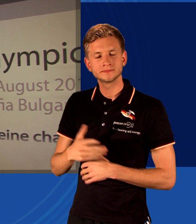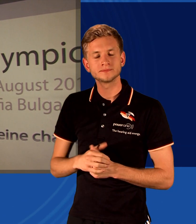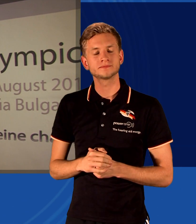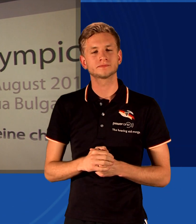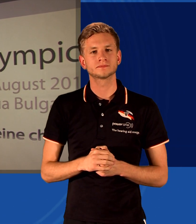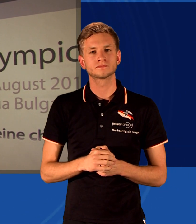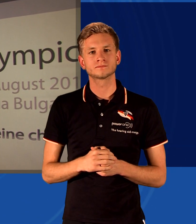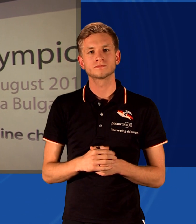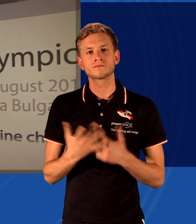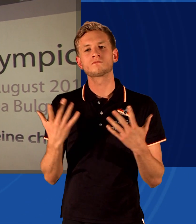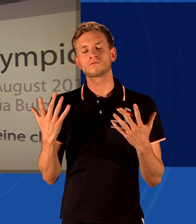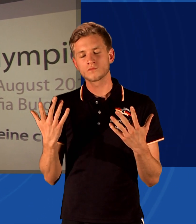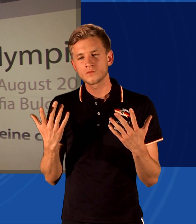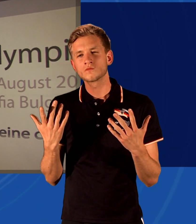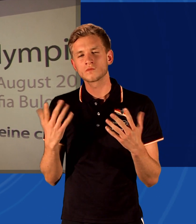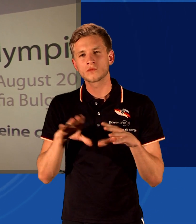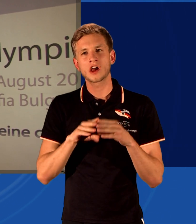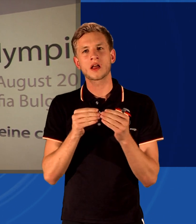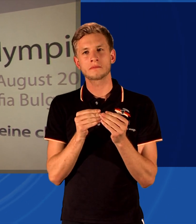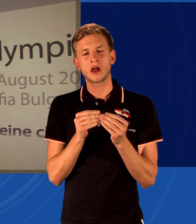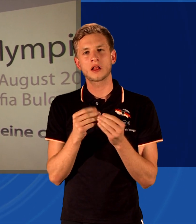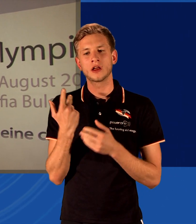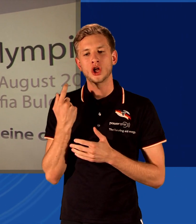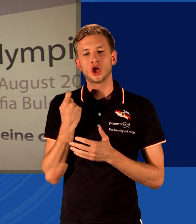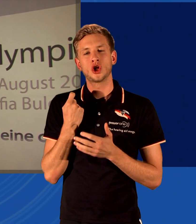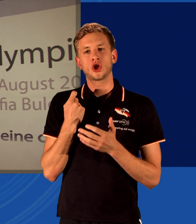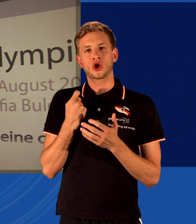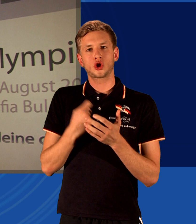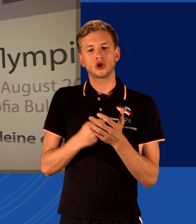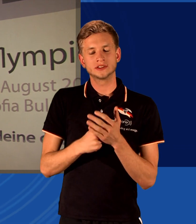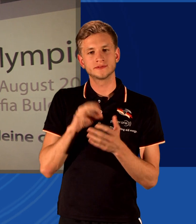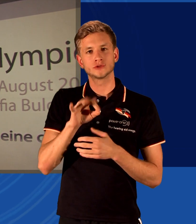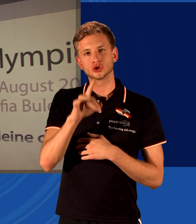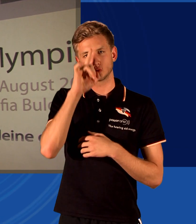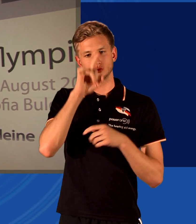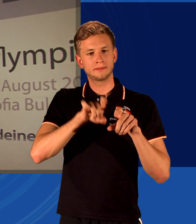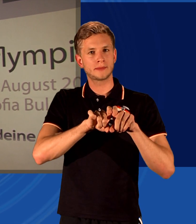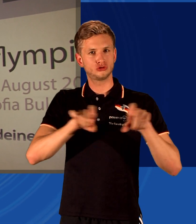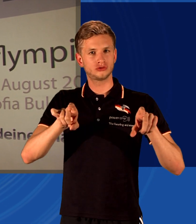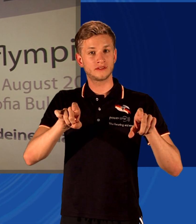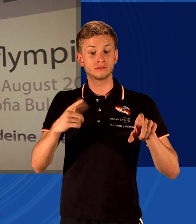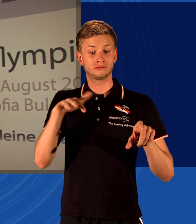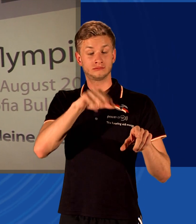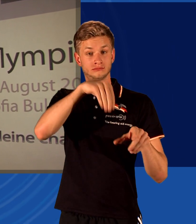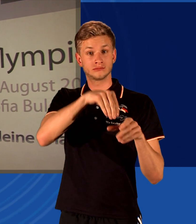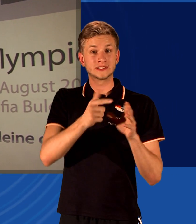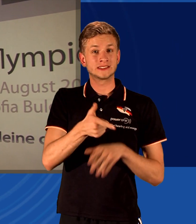also im Großen und Ganzen wird die Entsendekosten für unsere deutsche Mannschaft, die ja immerhin 201 Teilnehmer